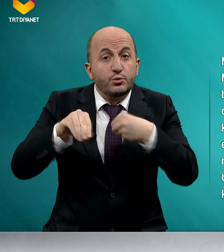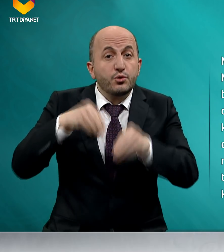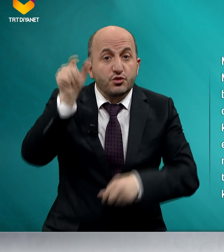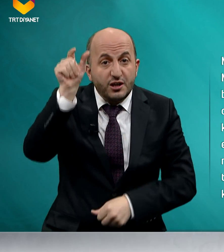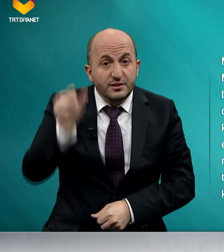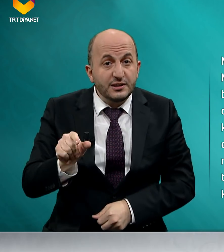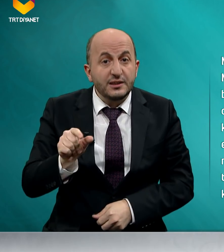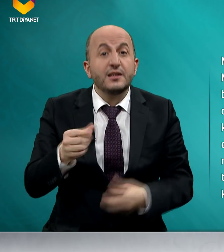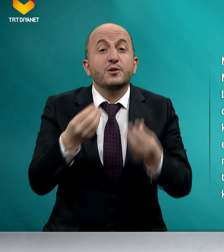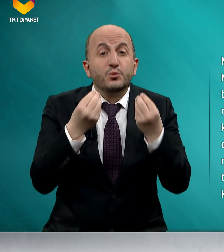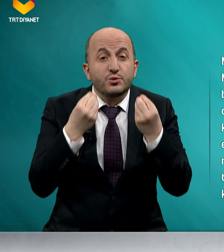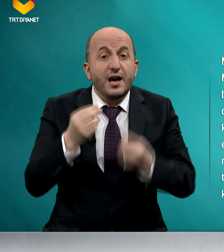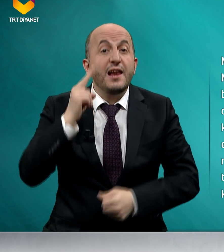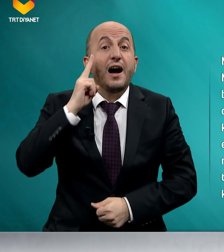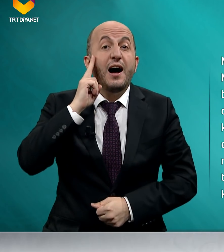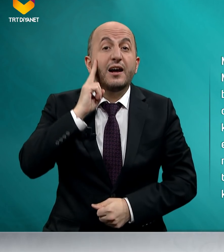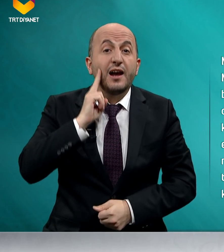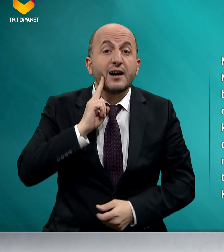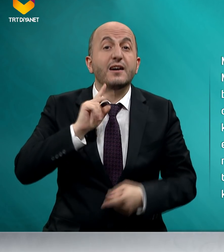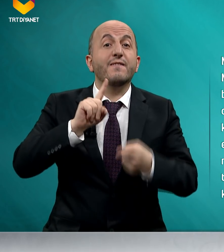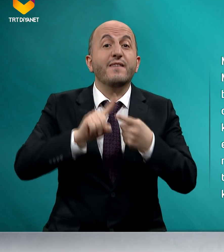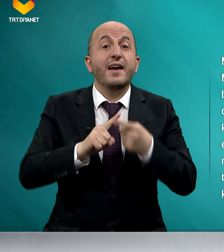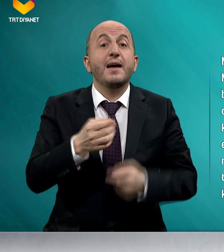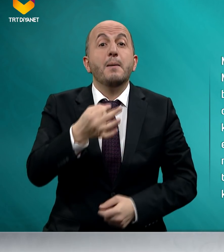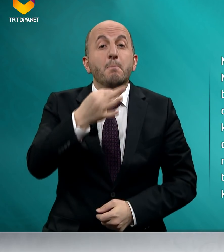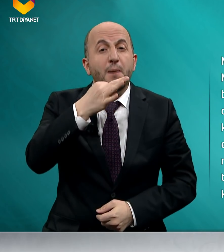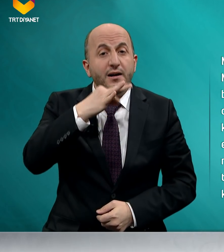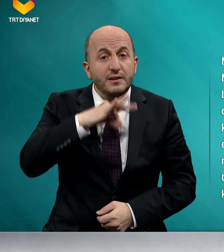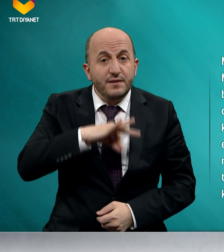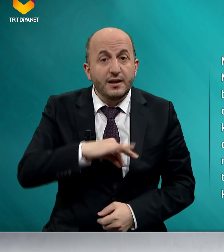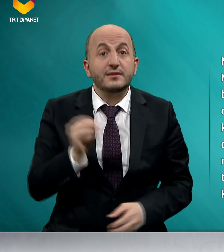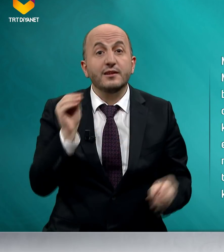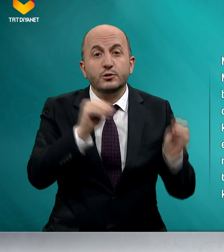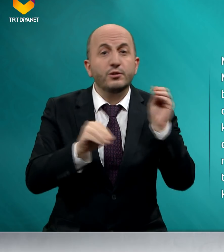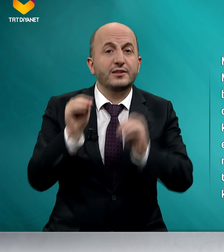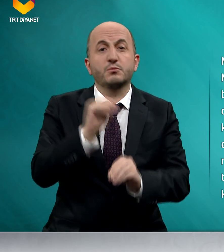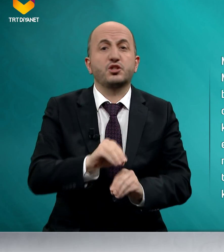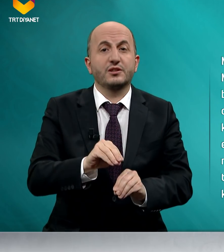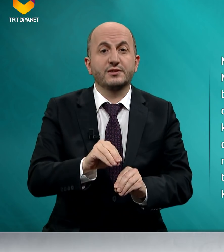tüccarı güzel ahlak ve maneviyatla donatmıştır.